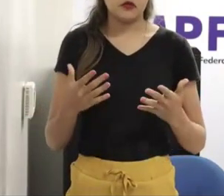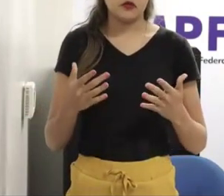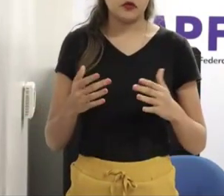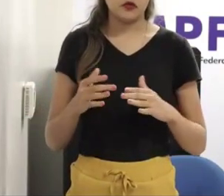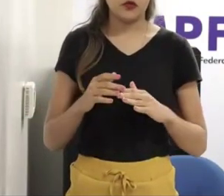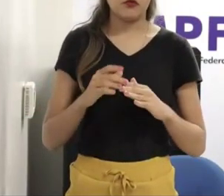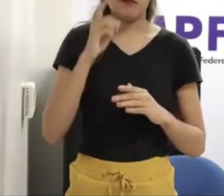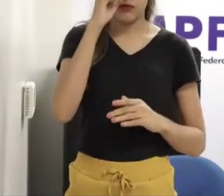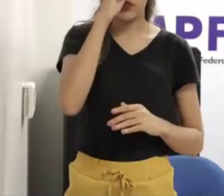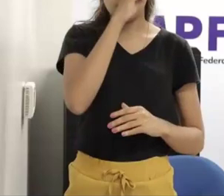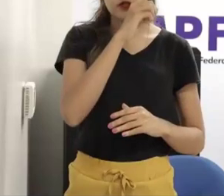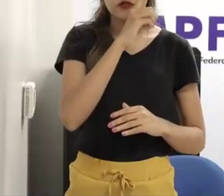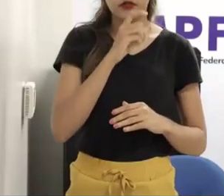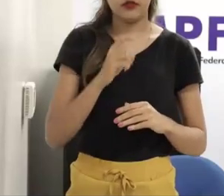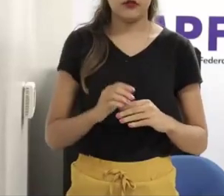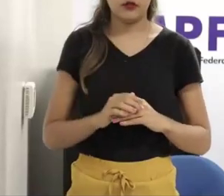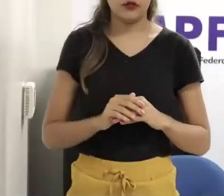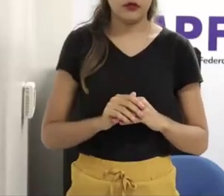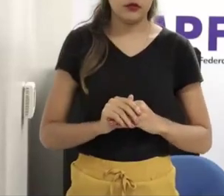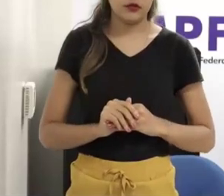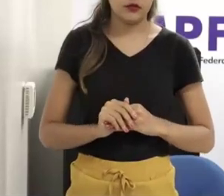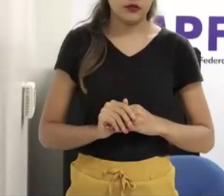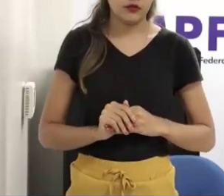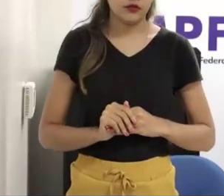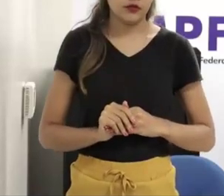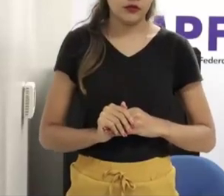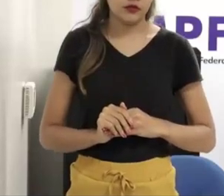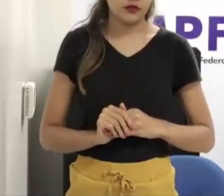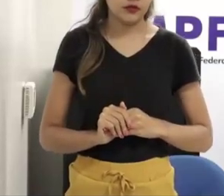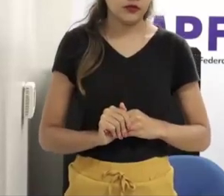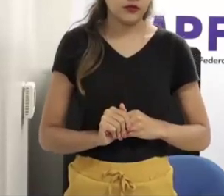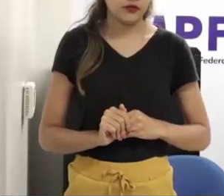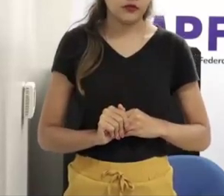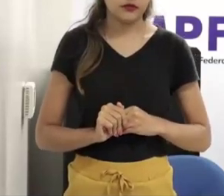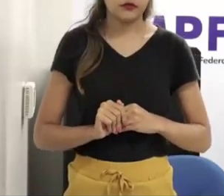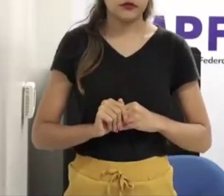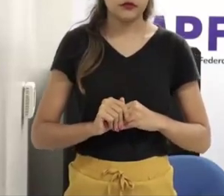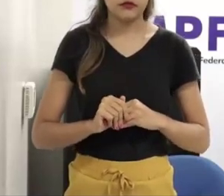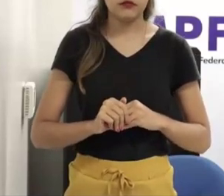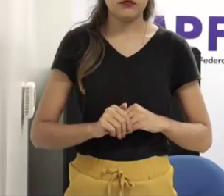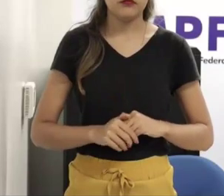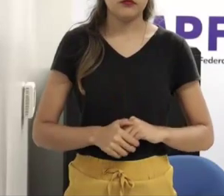Então, a quantidade de pacientes de abusos